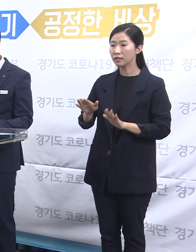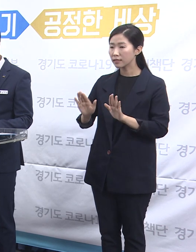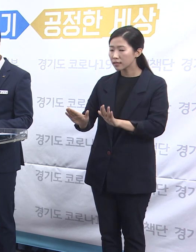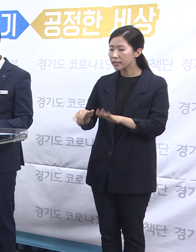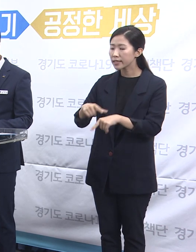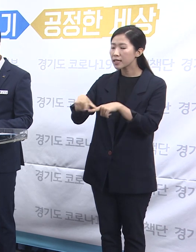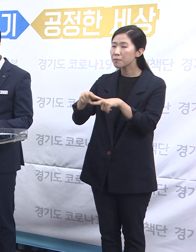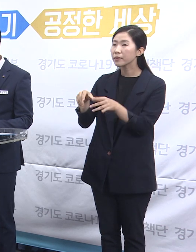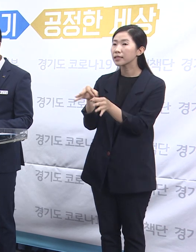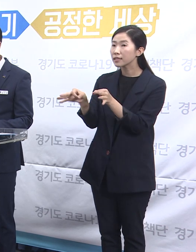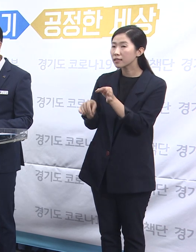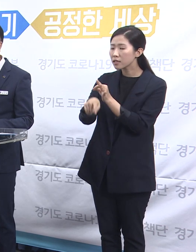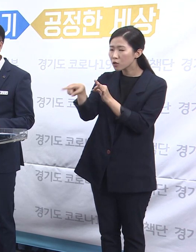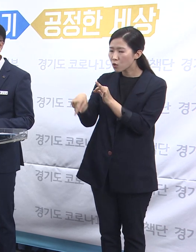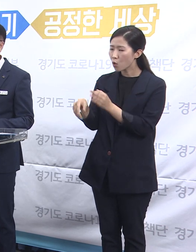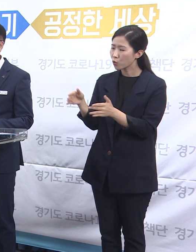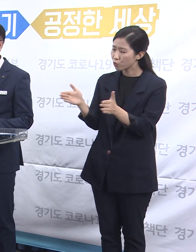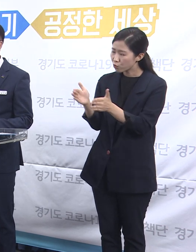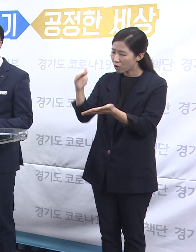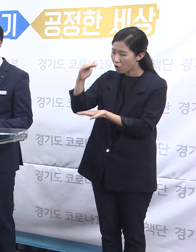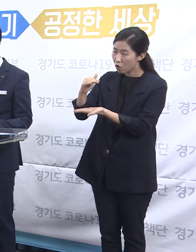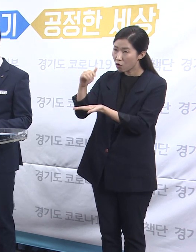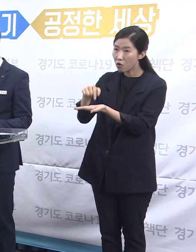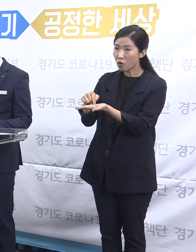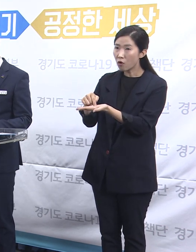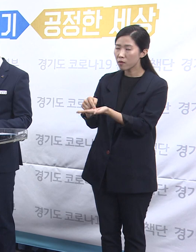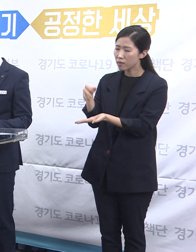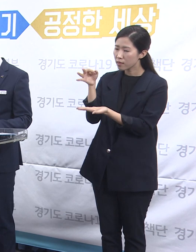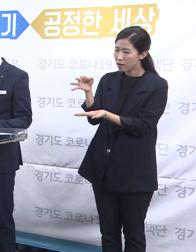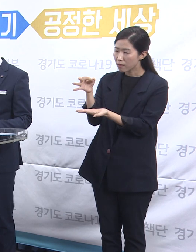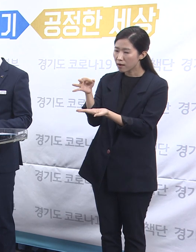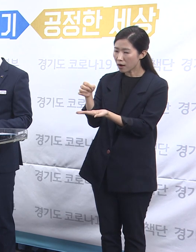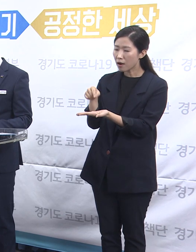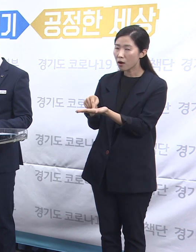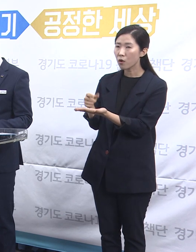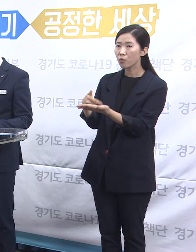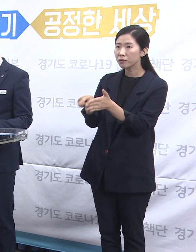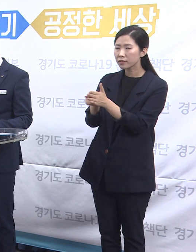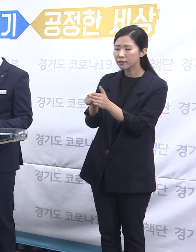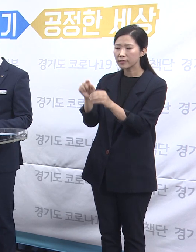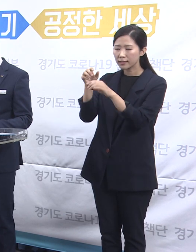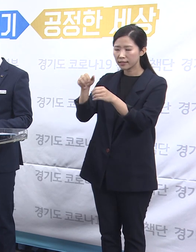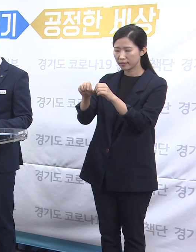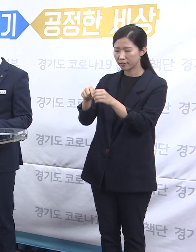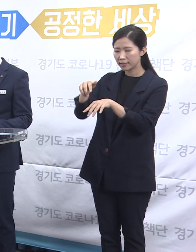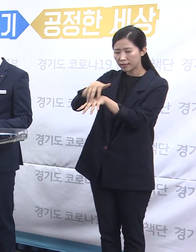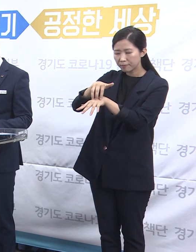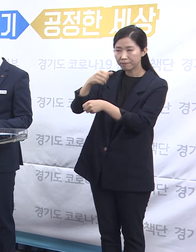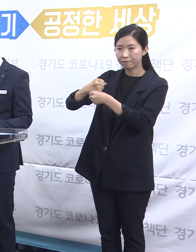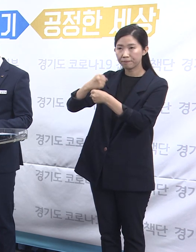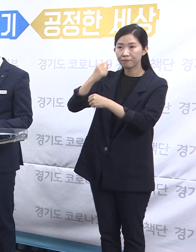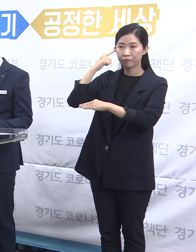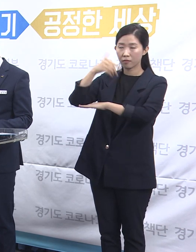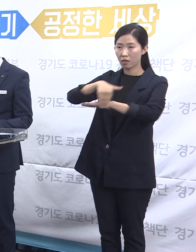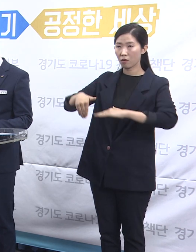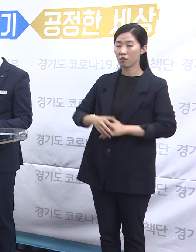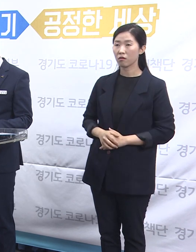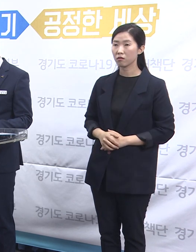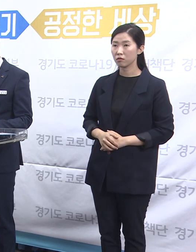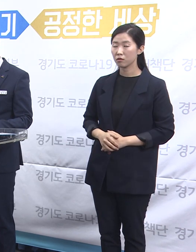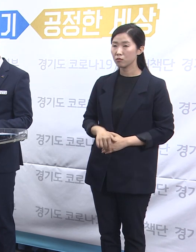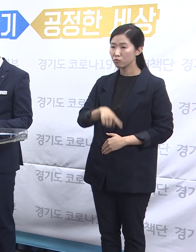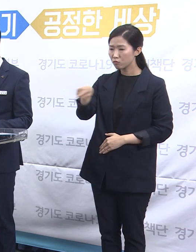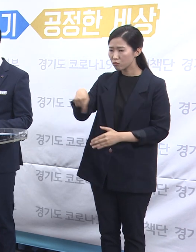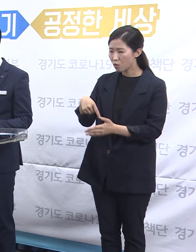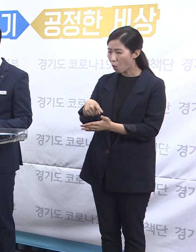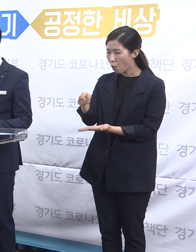구격과 단가 반영이 가능하도록 체계를 구축하갈 것입니다. 시장에 없는 물품 구격을 만들어 비싼